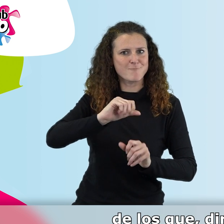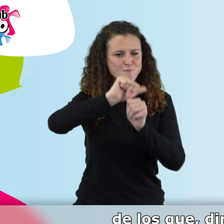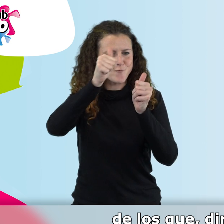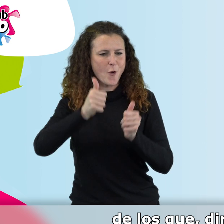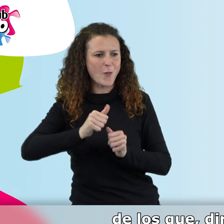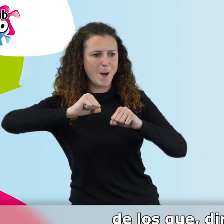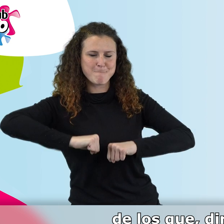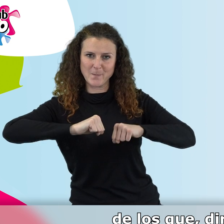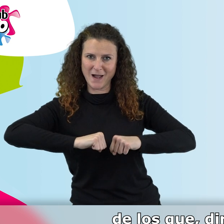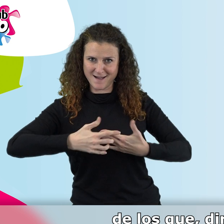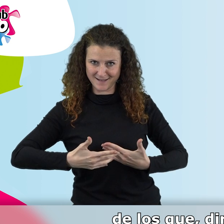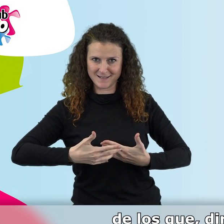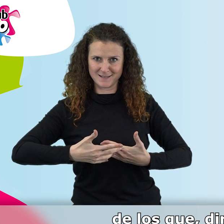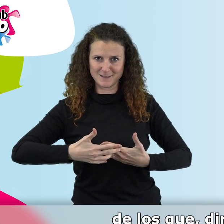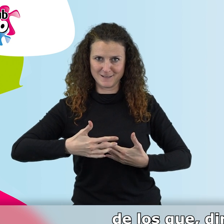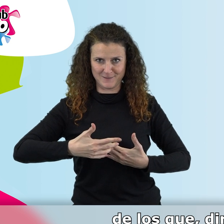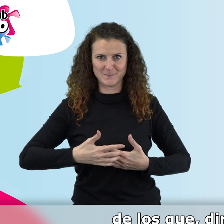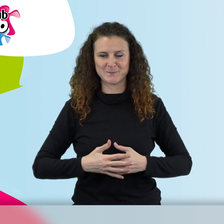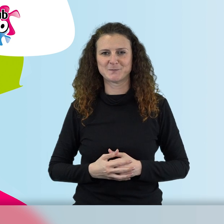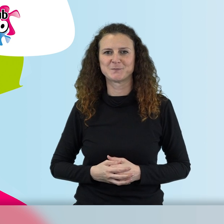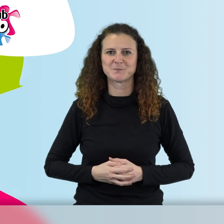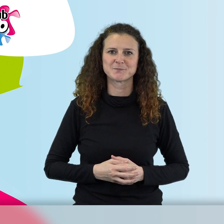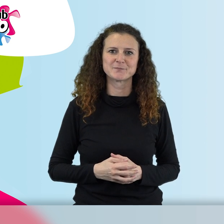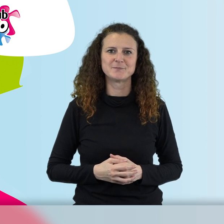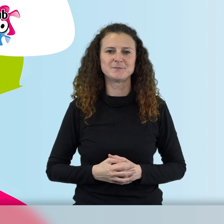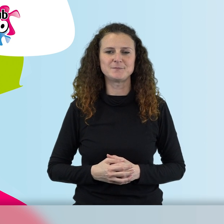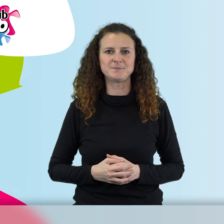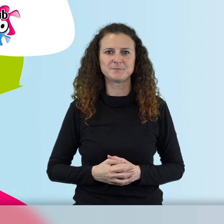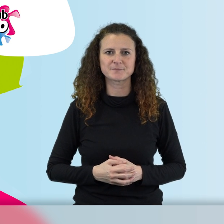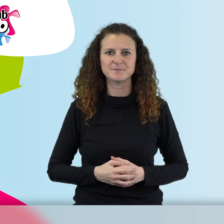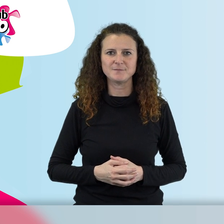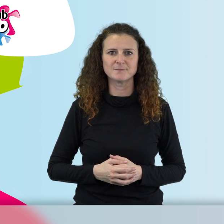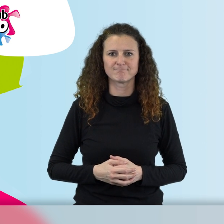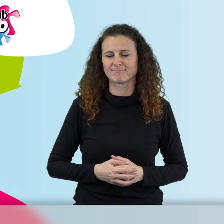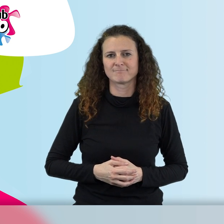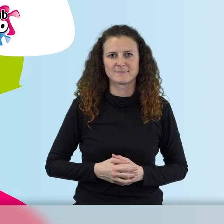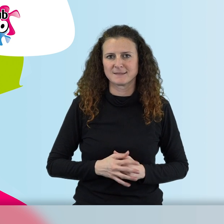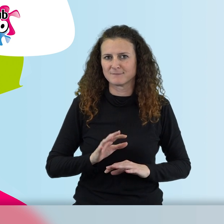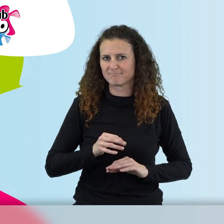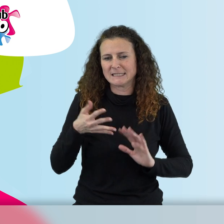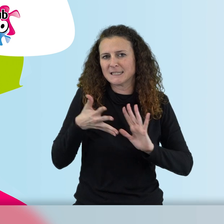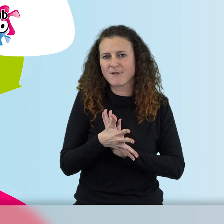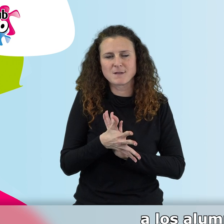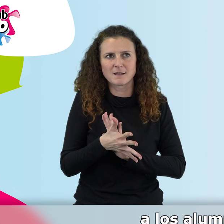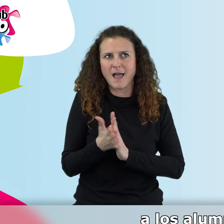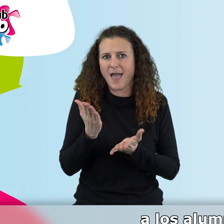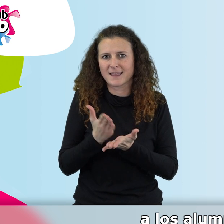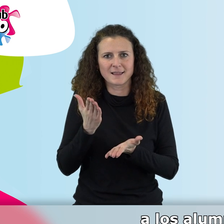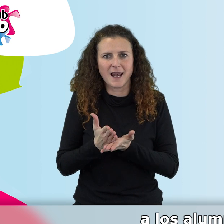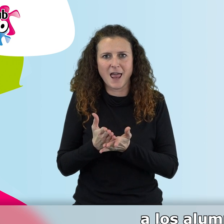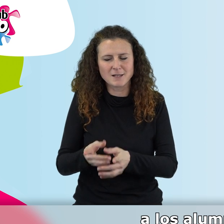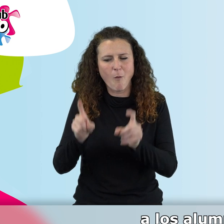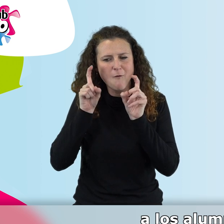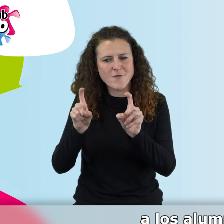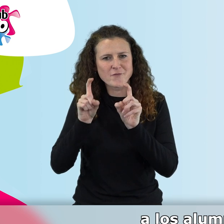los que diríamos son más jóvenes. Es un placer dar clase a los